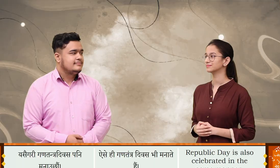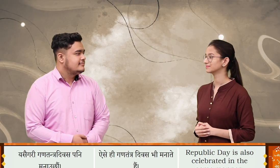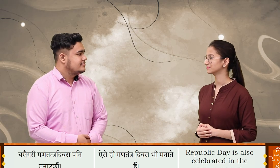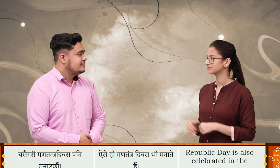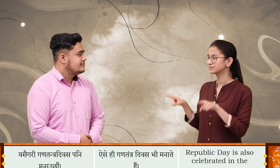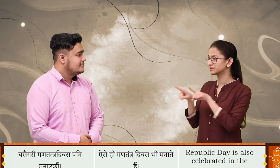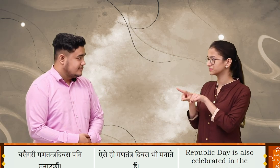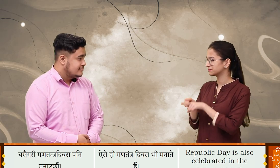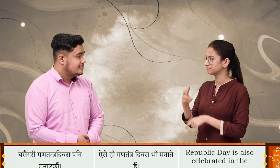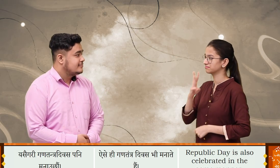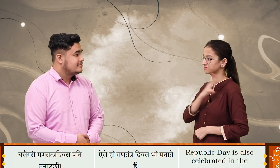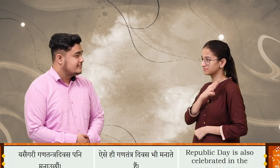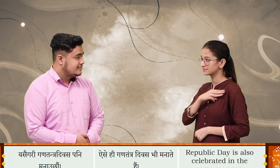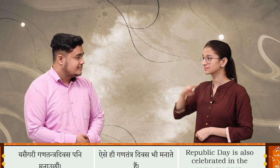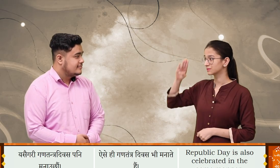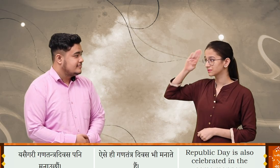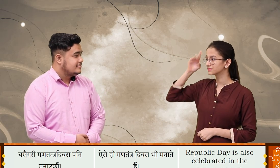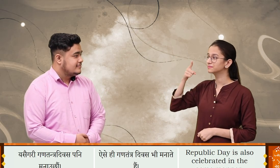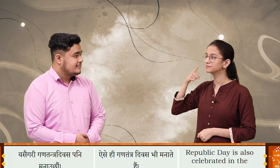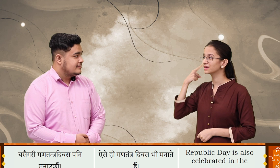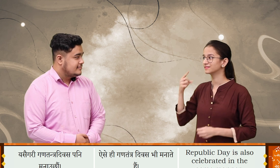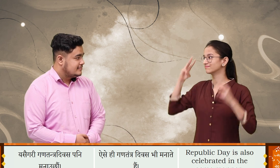एसाई गरी गड़तंत्र दिवस पनी मनाऊ चू